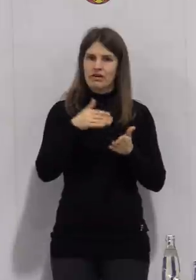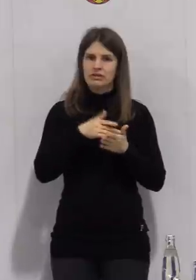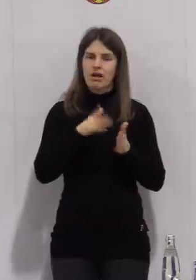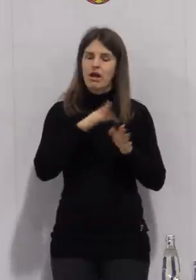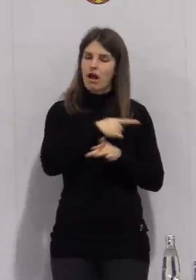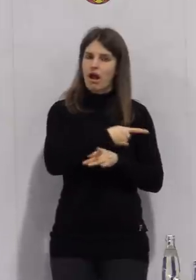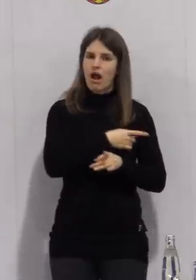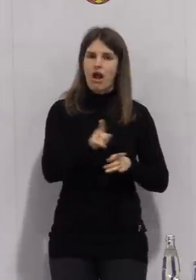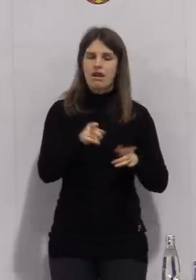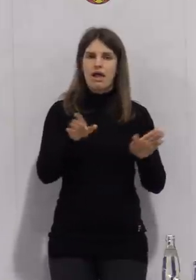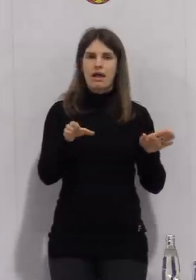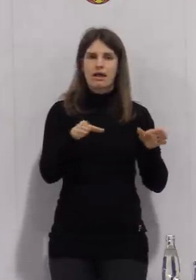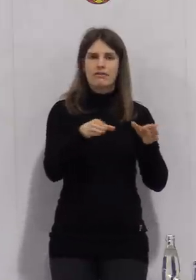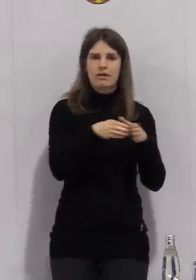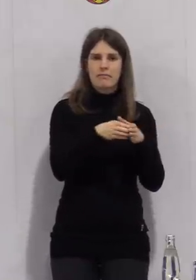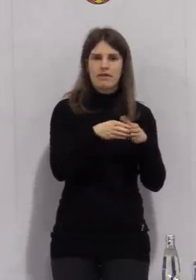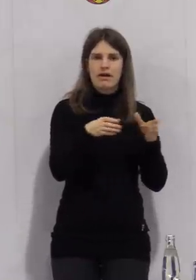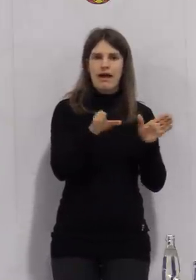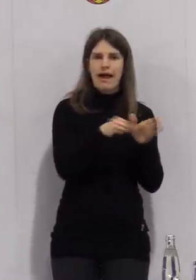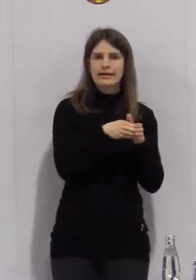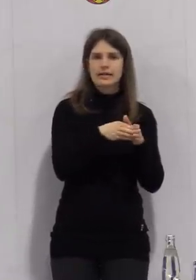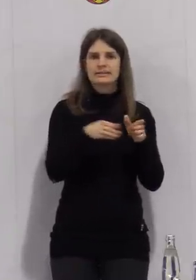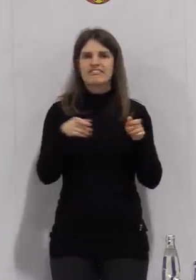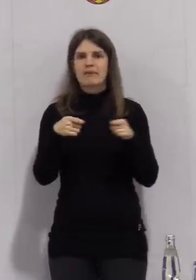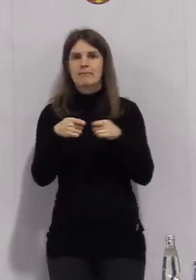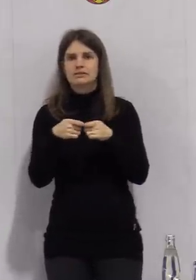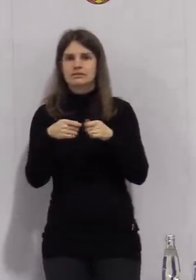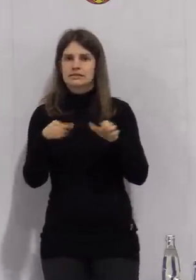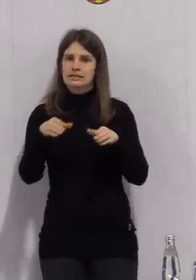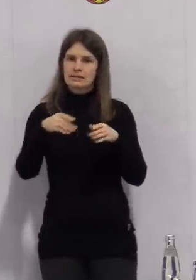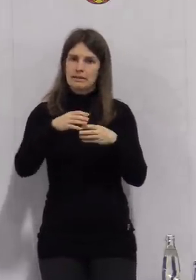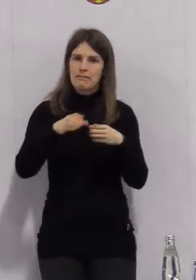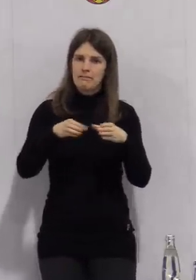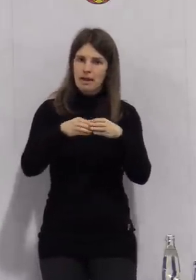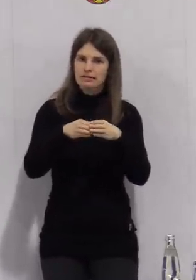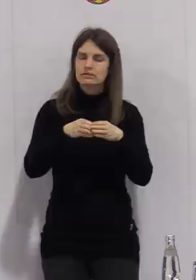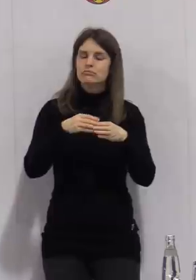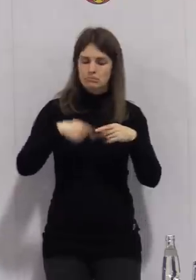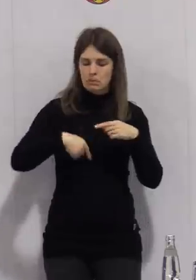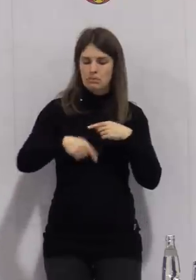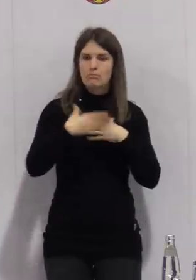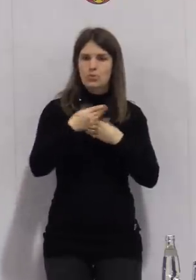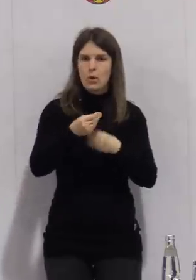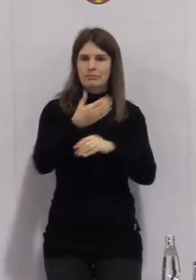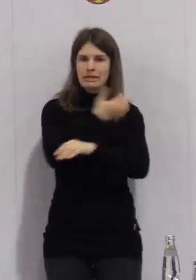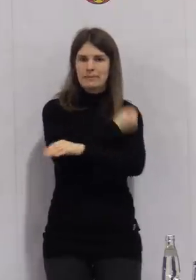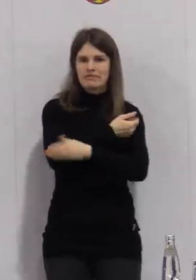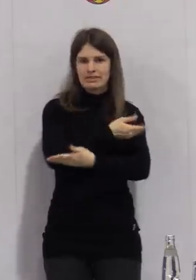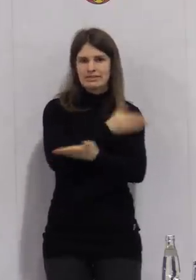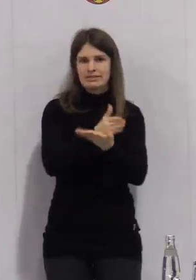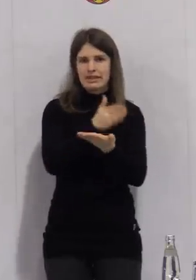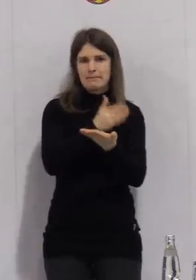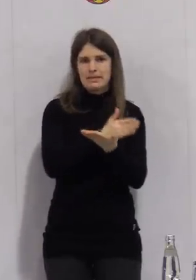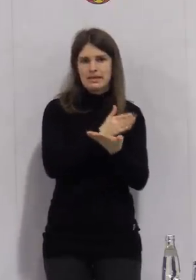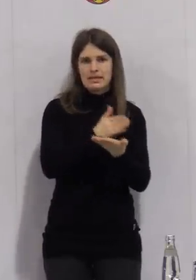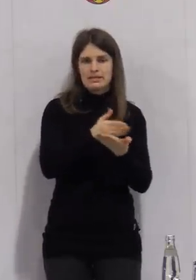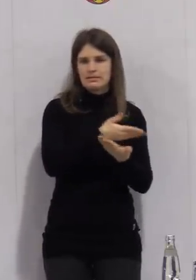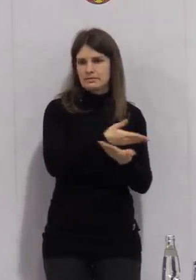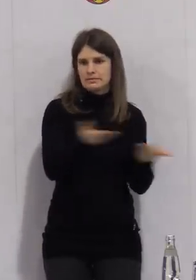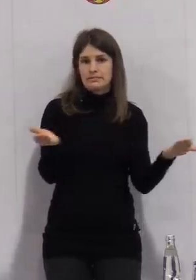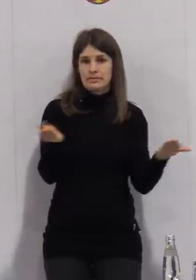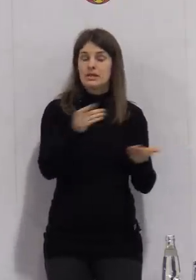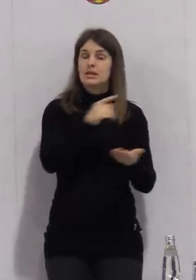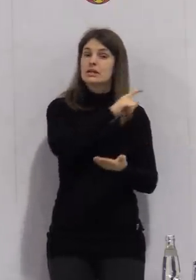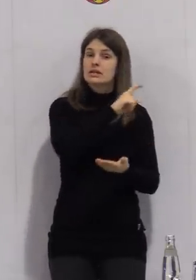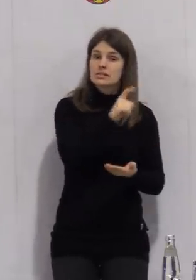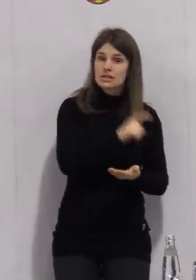mit Impfterminen noch in diesem Monat versorgt werden. Das heißt, auch für die Städte Zeitz, Weißenfels